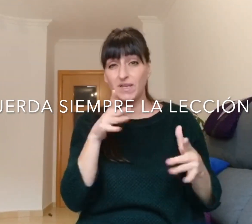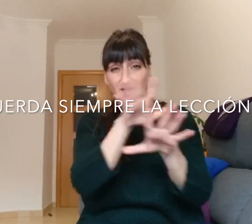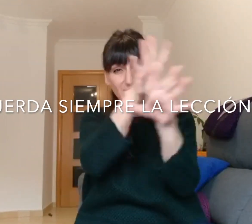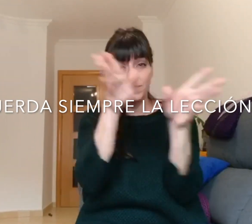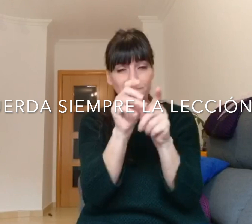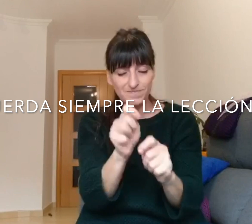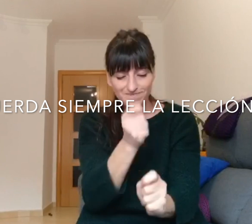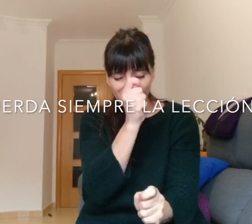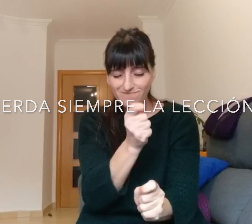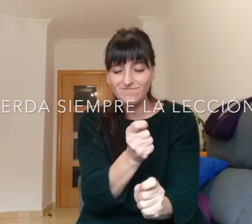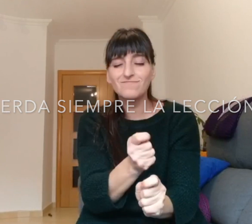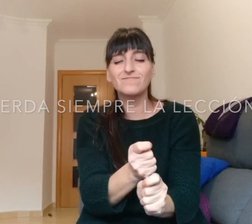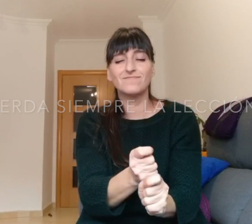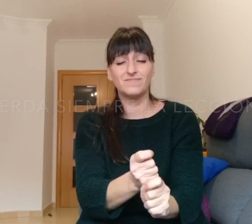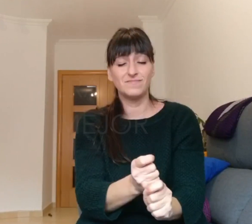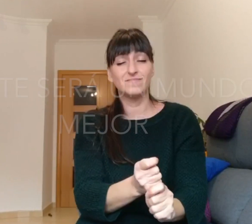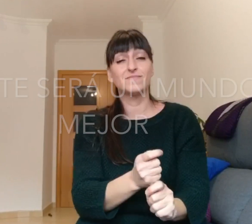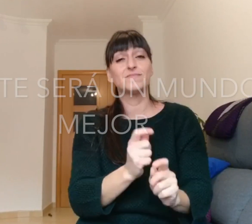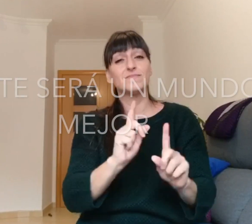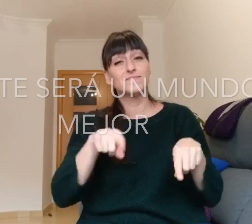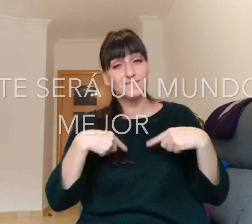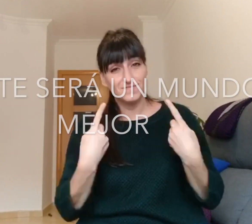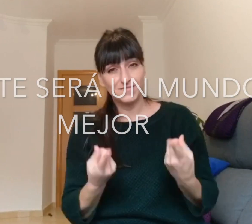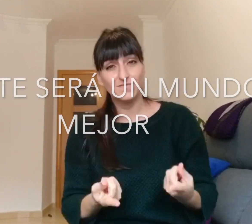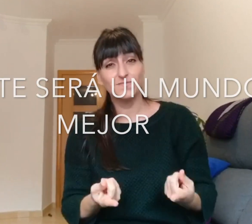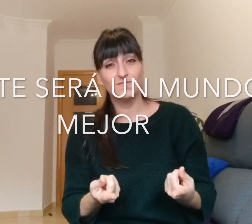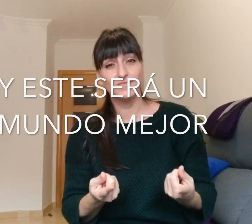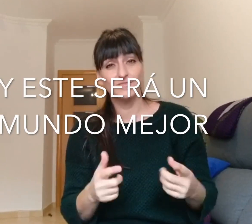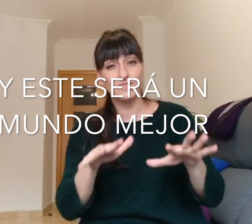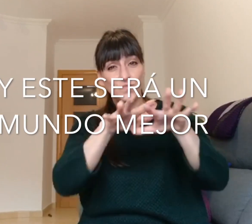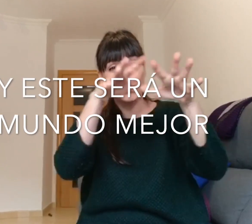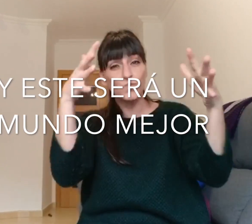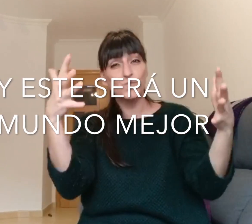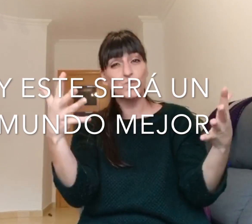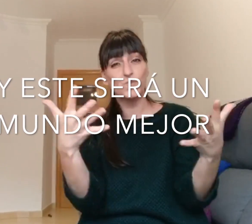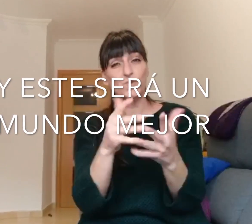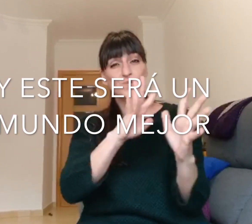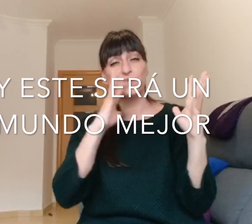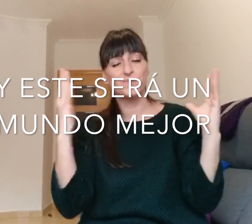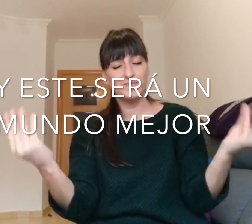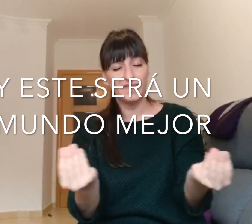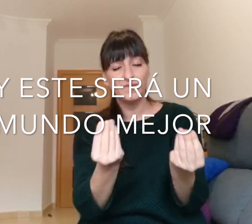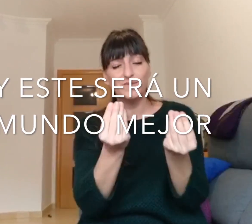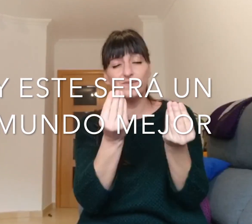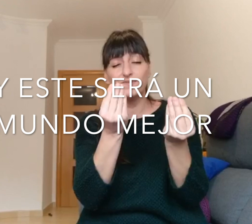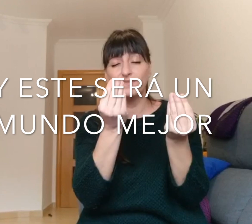la lección Y este será un mundo mejor